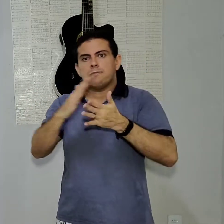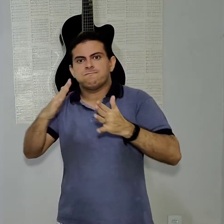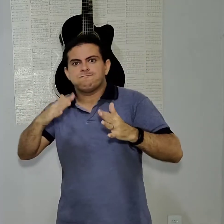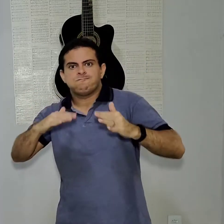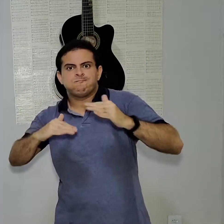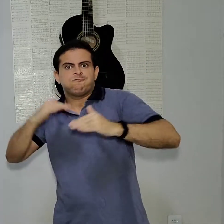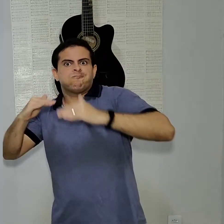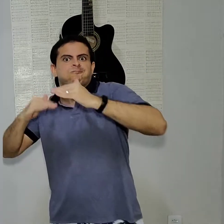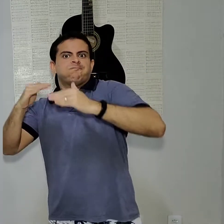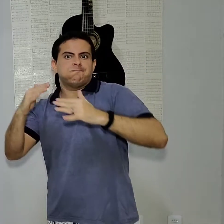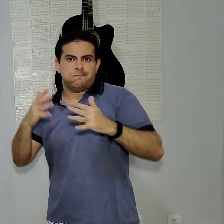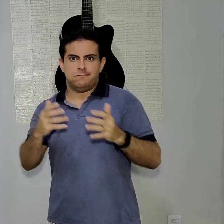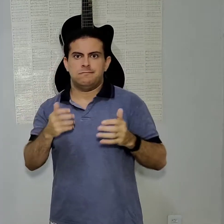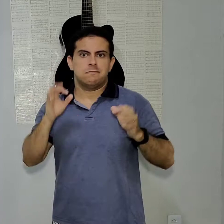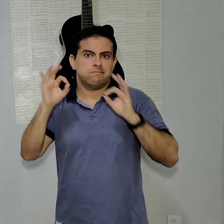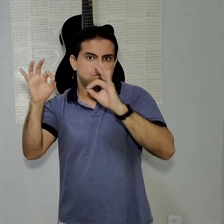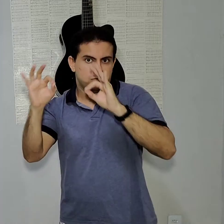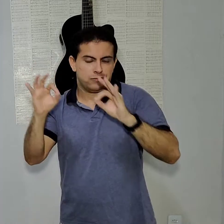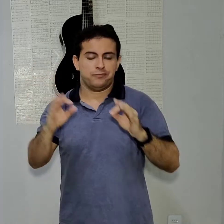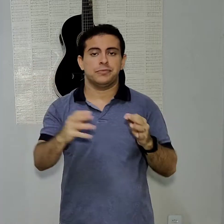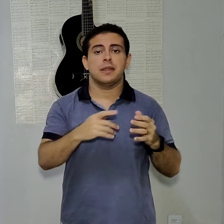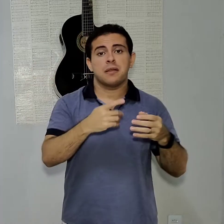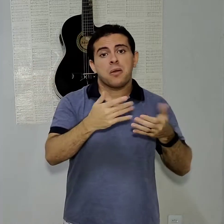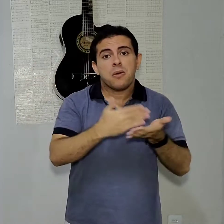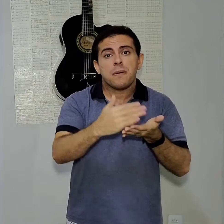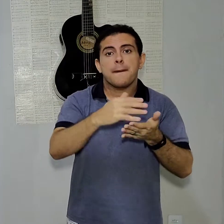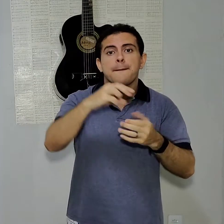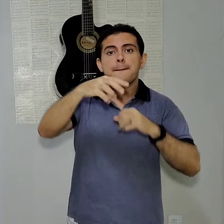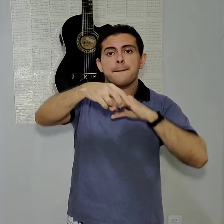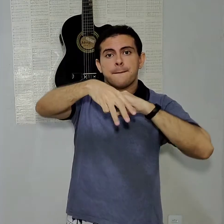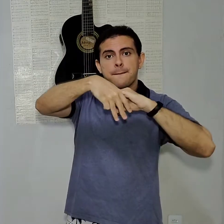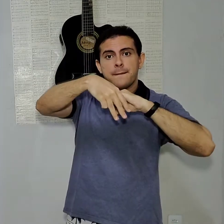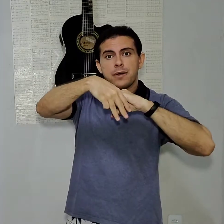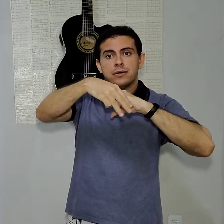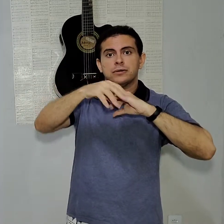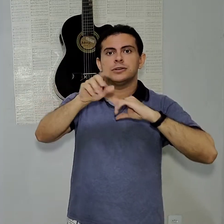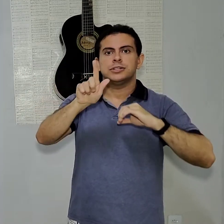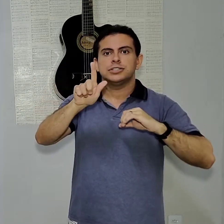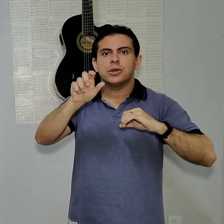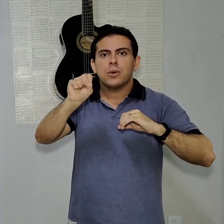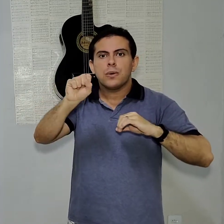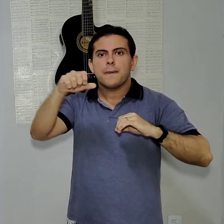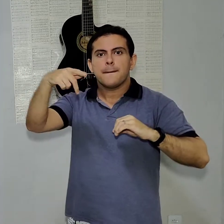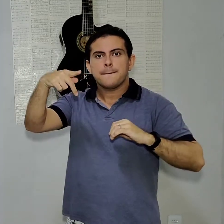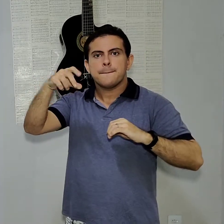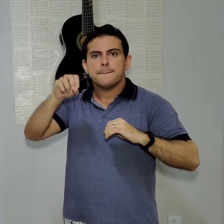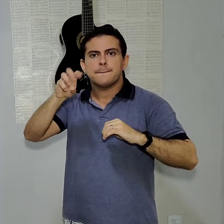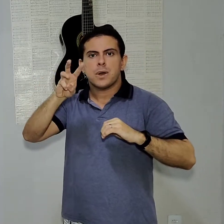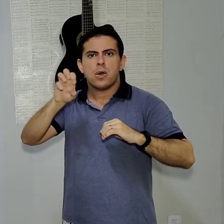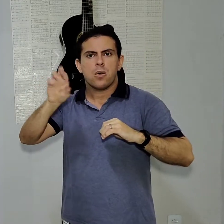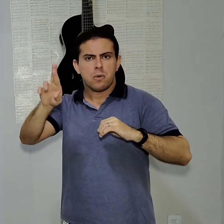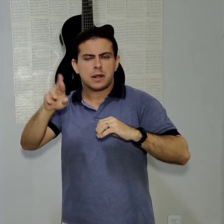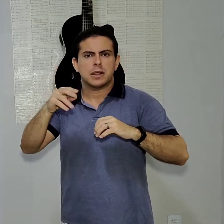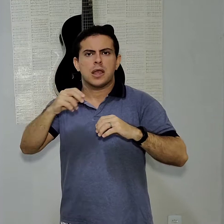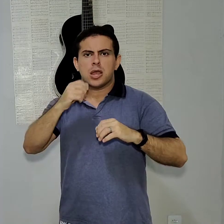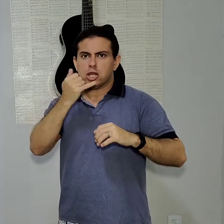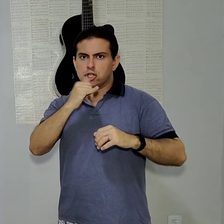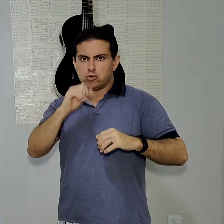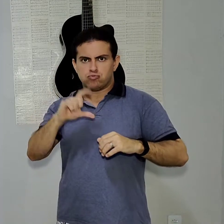Então, começando com o Moto G8 Power, um aparelho bom. Uma bateria boa, uma tela também realmente boa. E ele